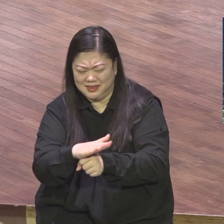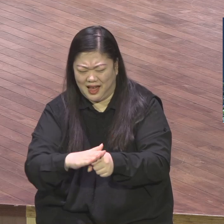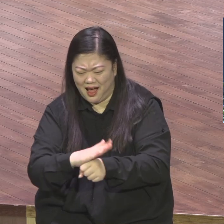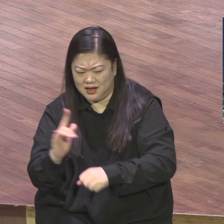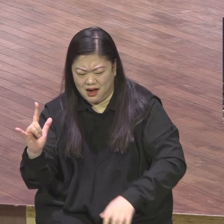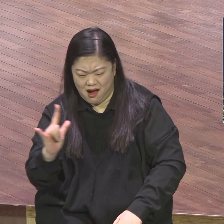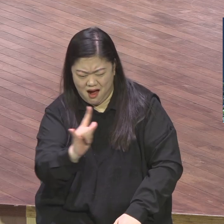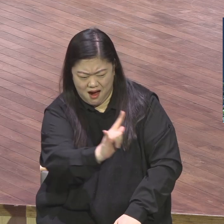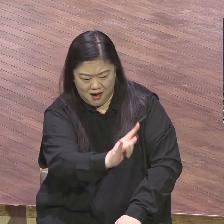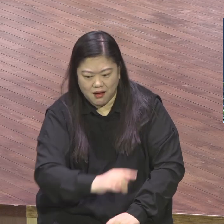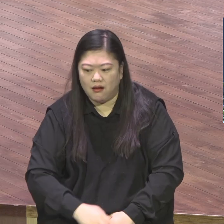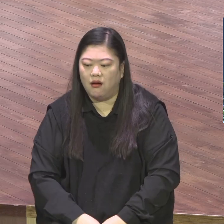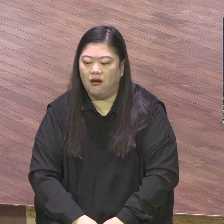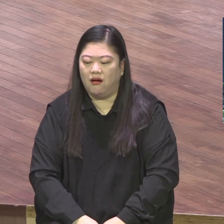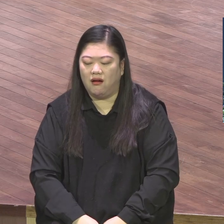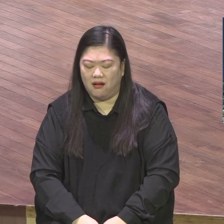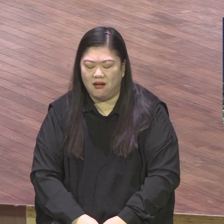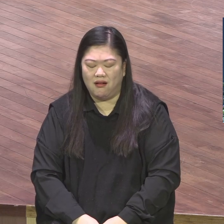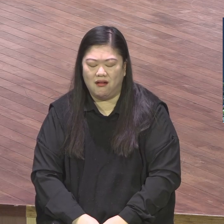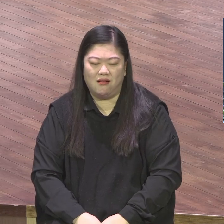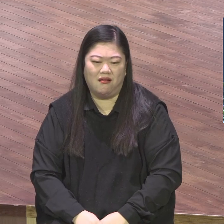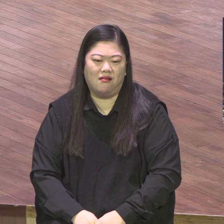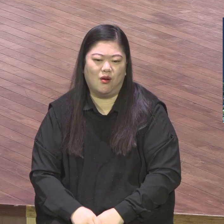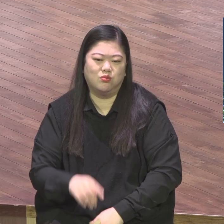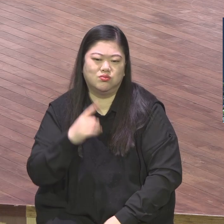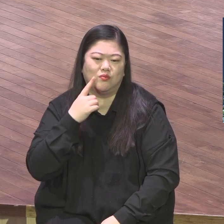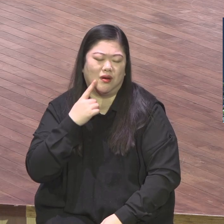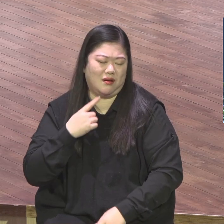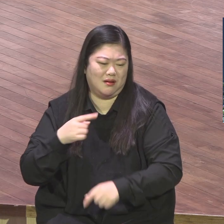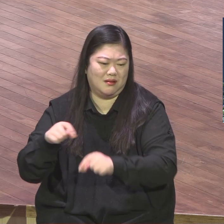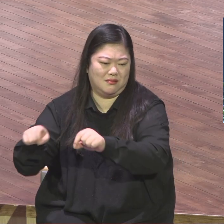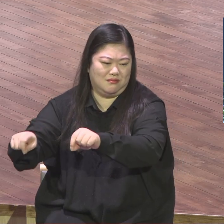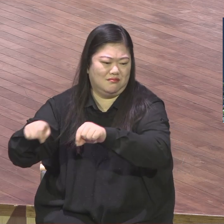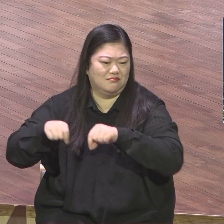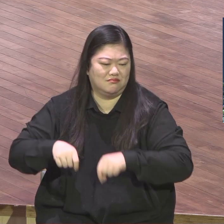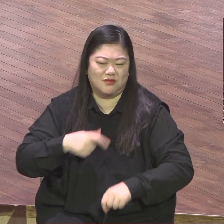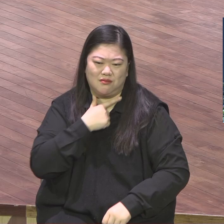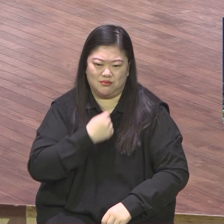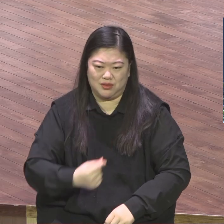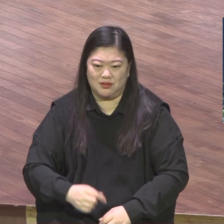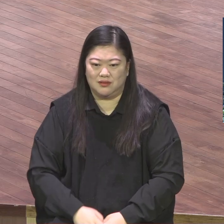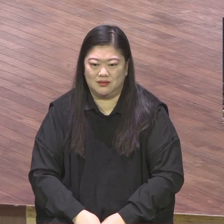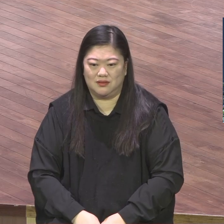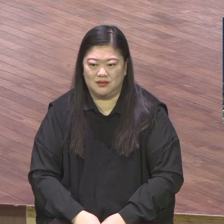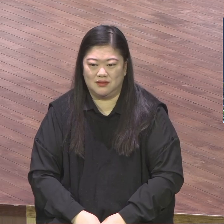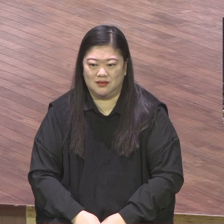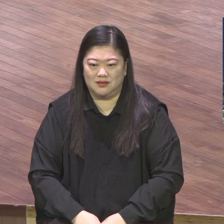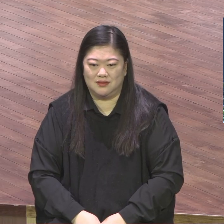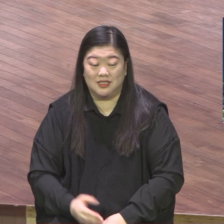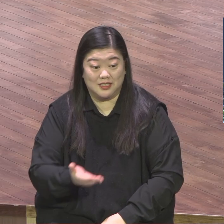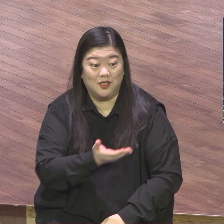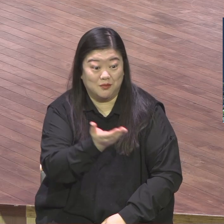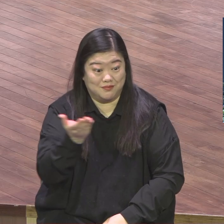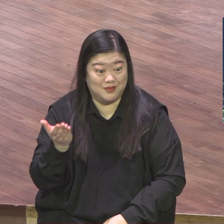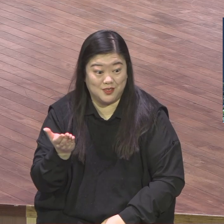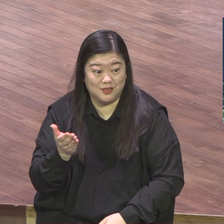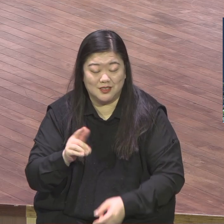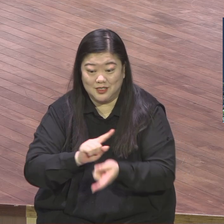예수 그리도의 심장으로 너희들을 사모한다 사랑한다 아멘 정말